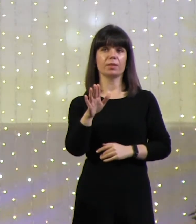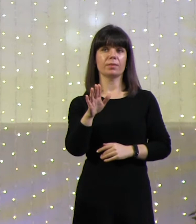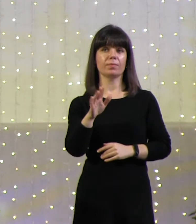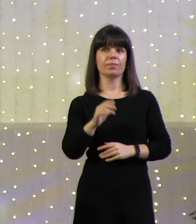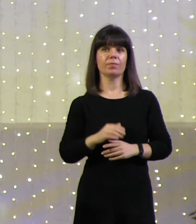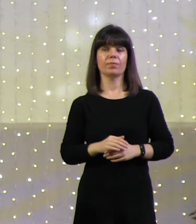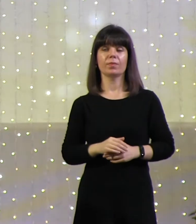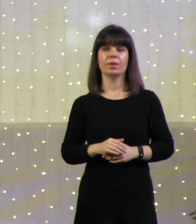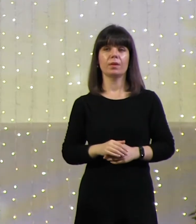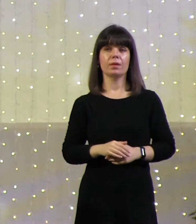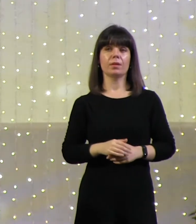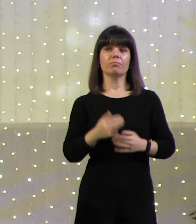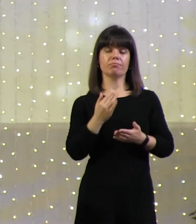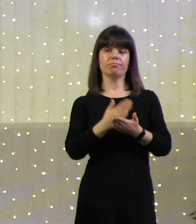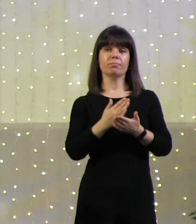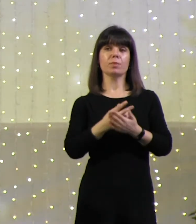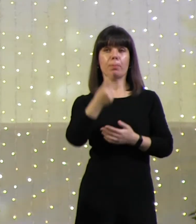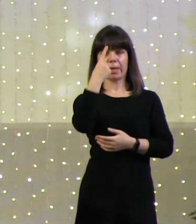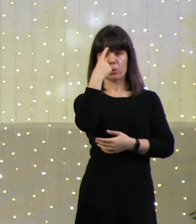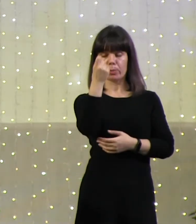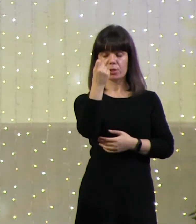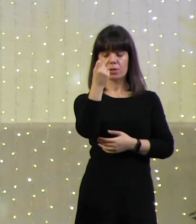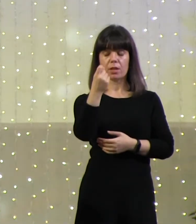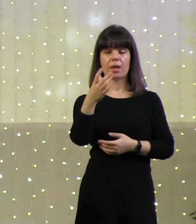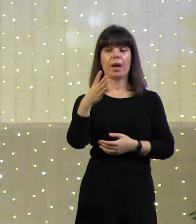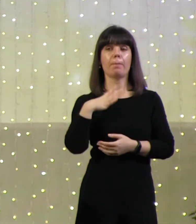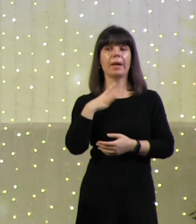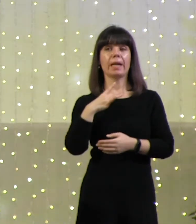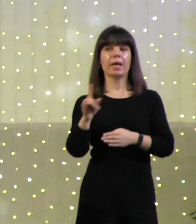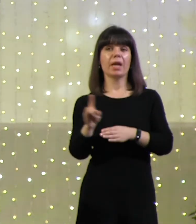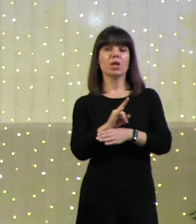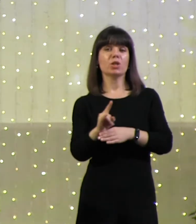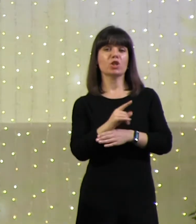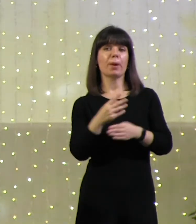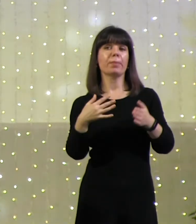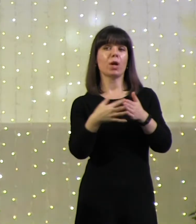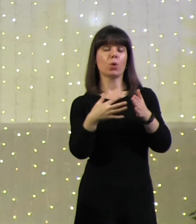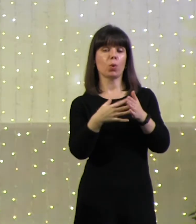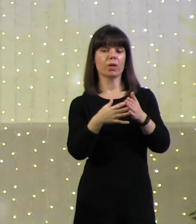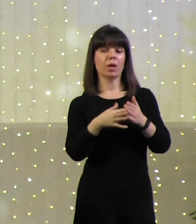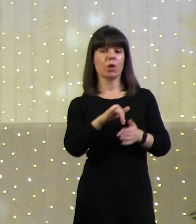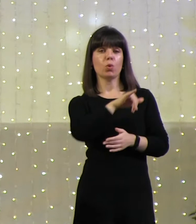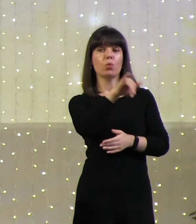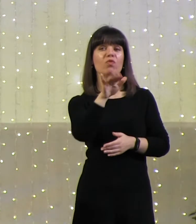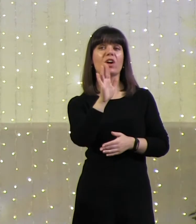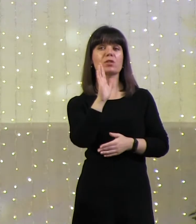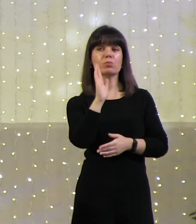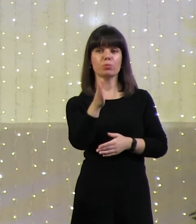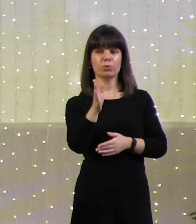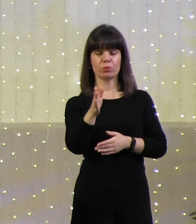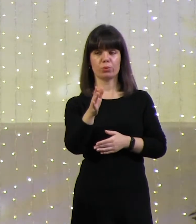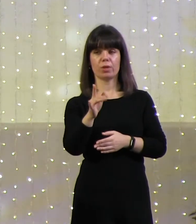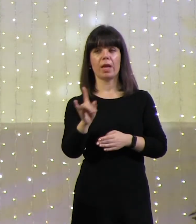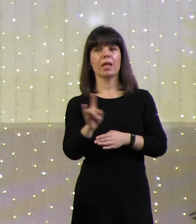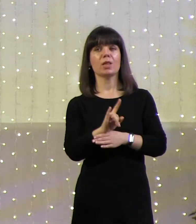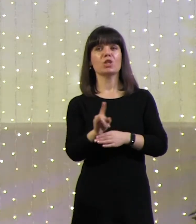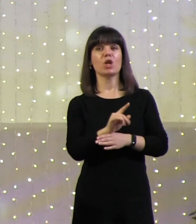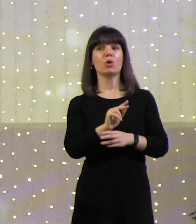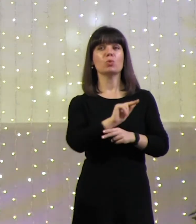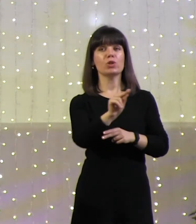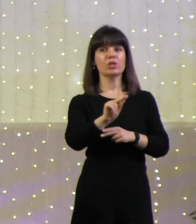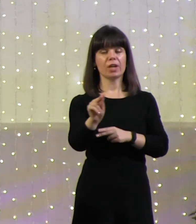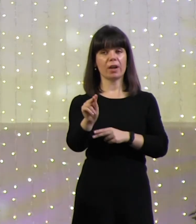И тут же предупреждение, были и лжепророки в народе, как и у вас будут лжеучителя,